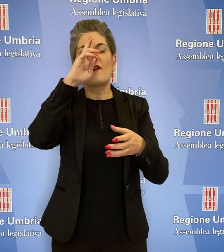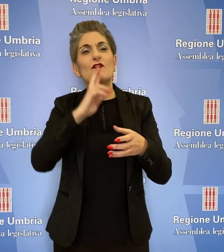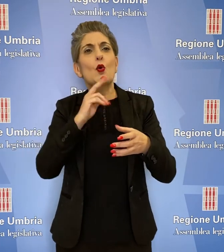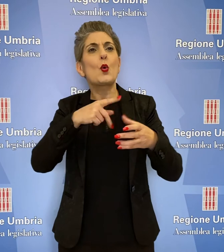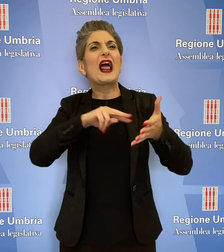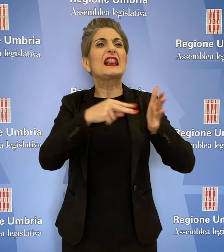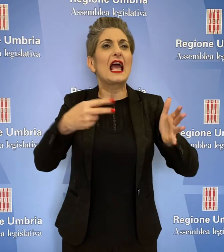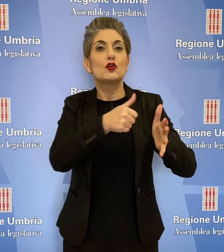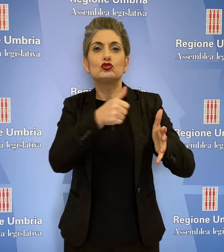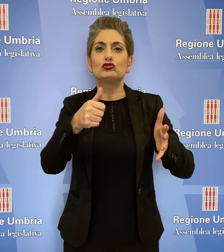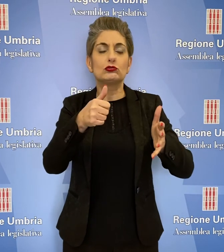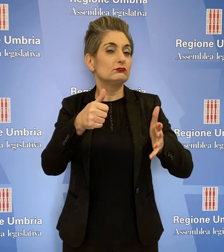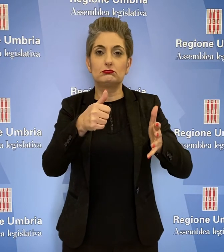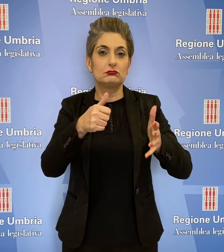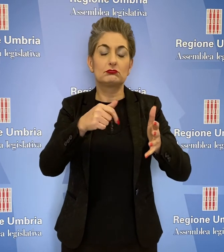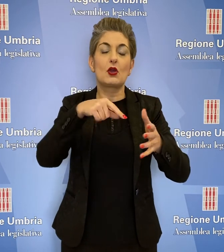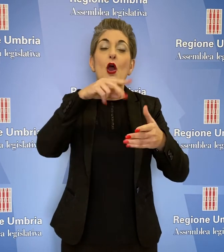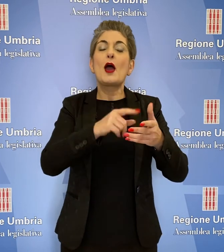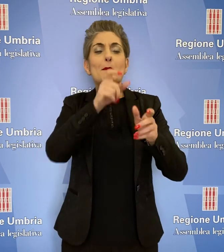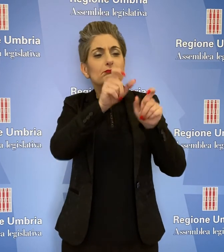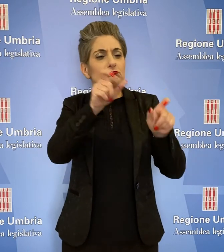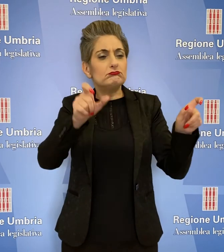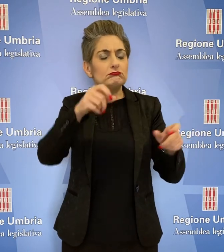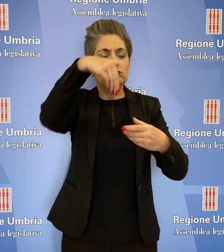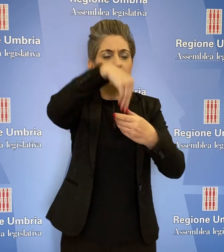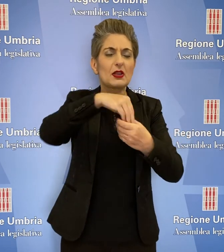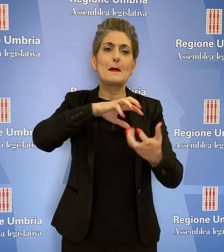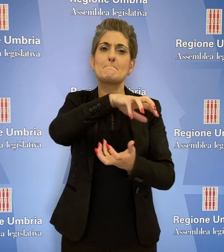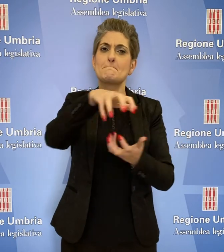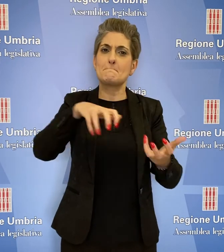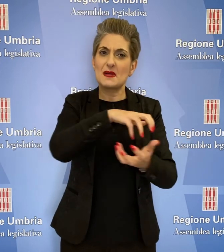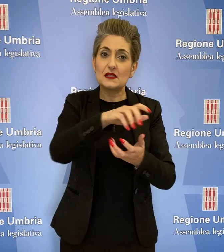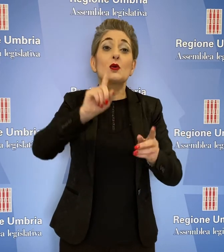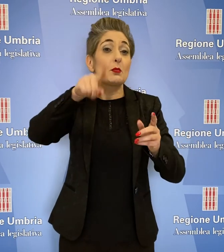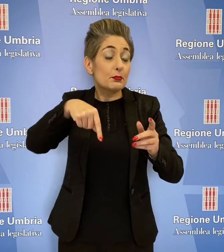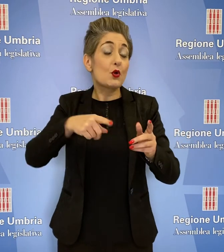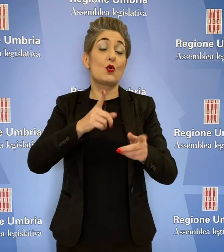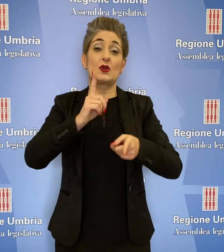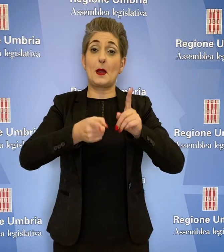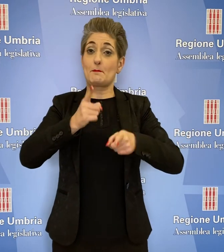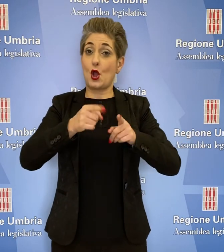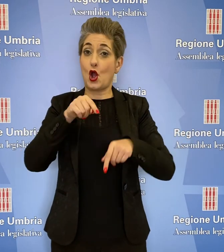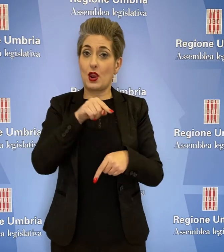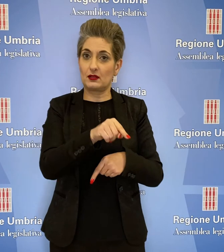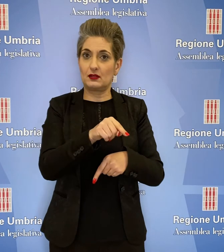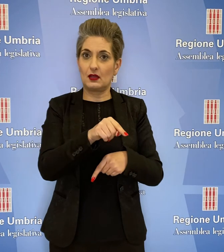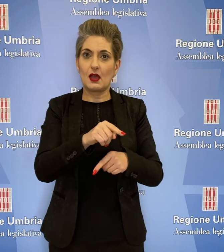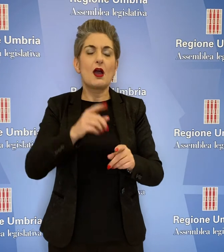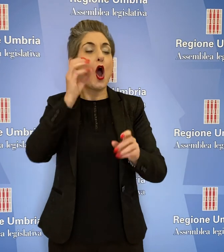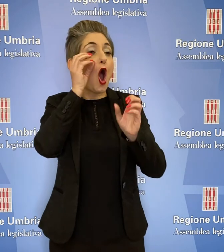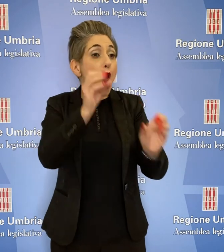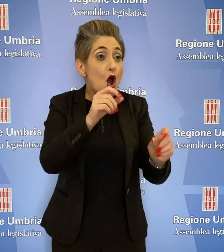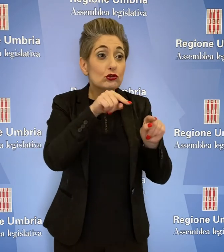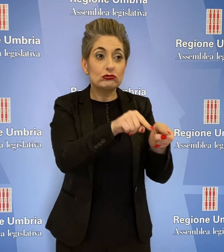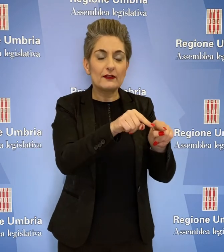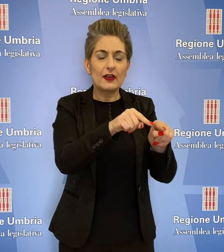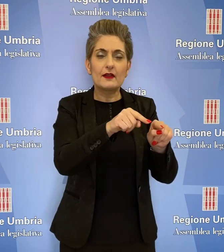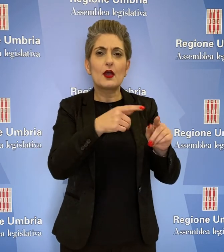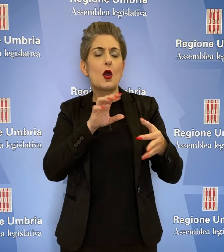composto da figure tecniche ma ha una composizione mista anche politica. All'osservatorio non